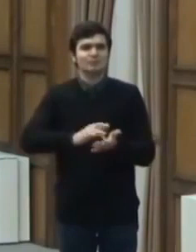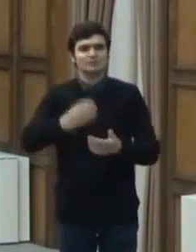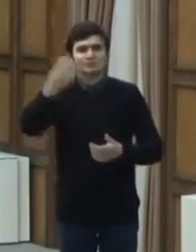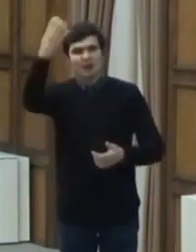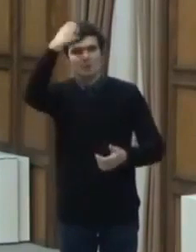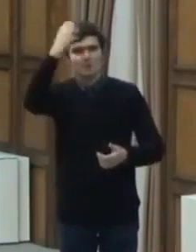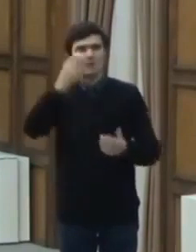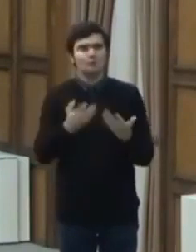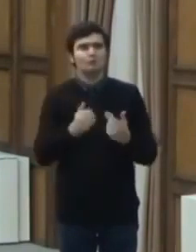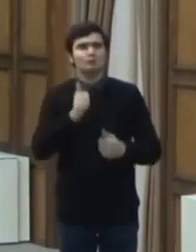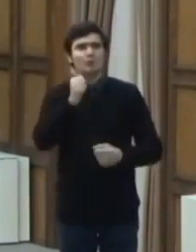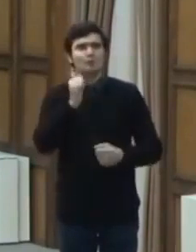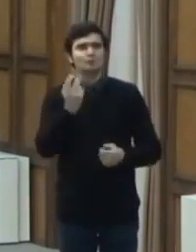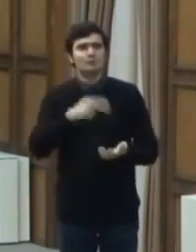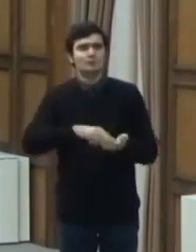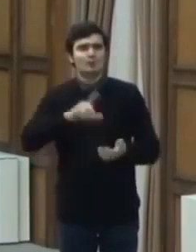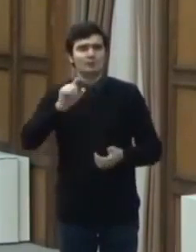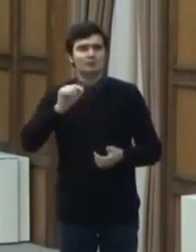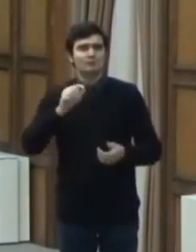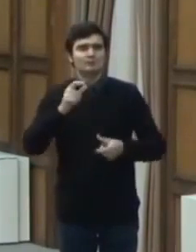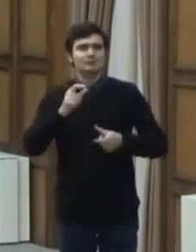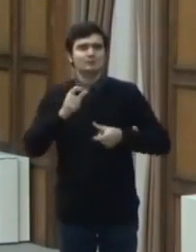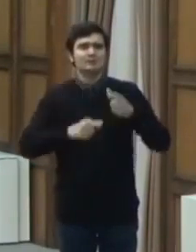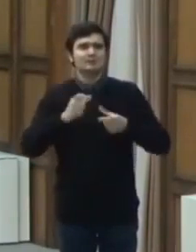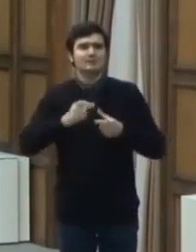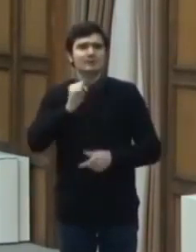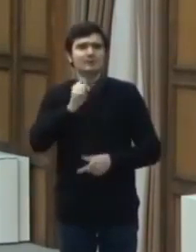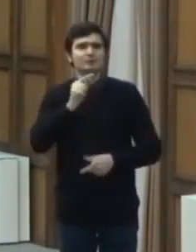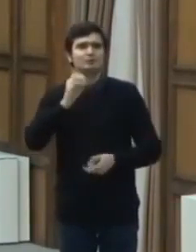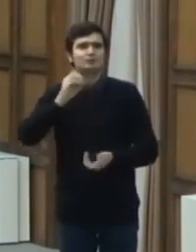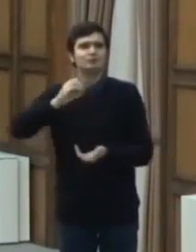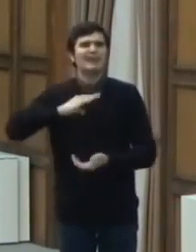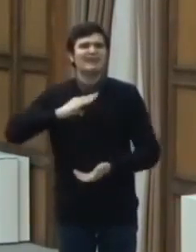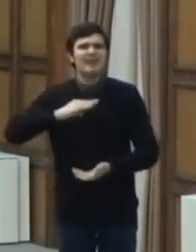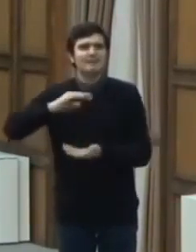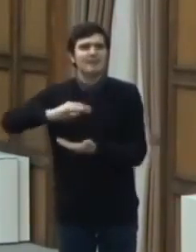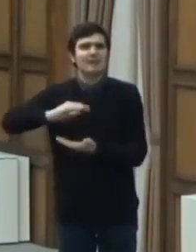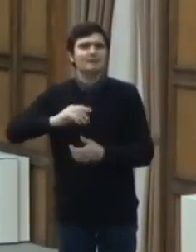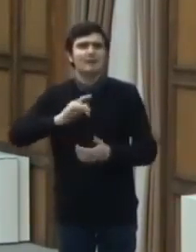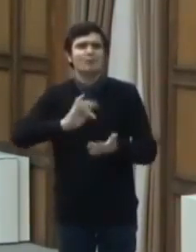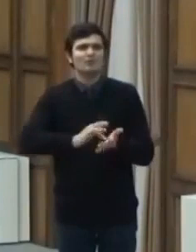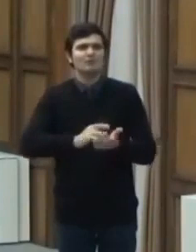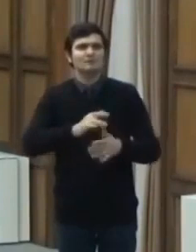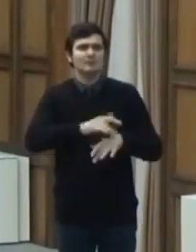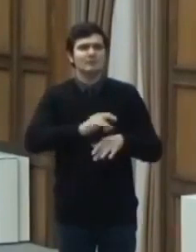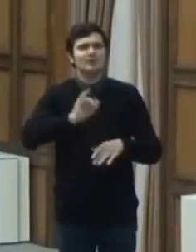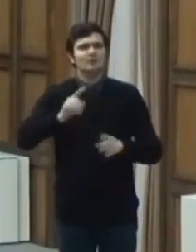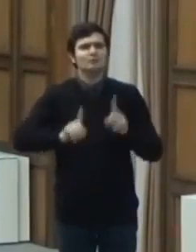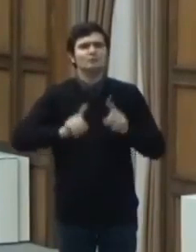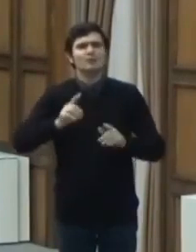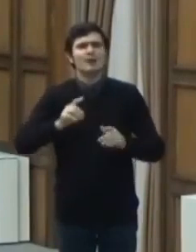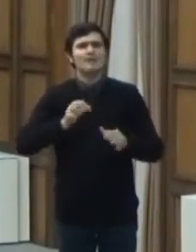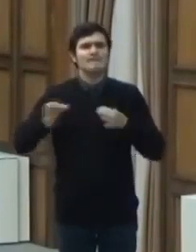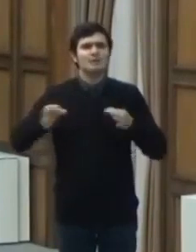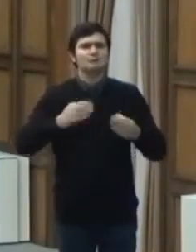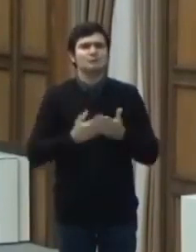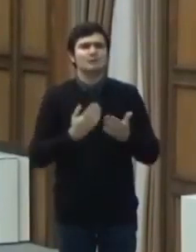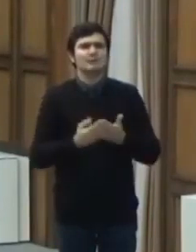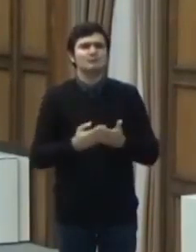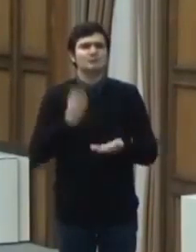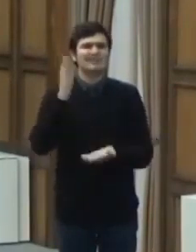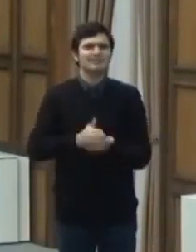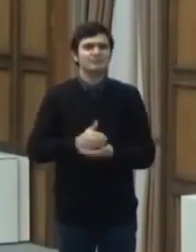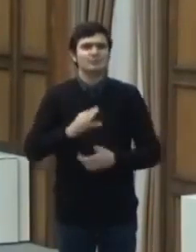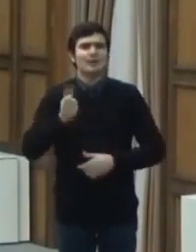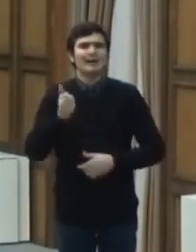din 2020, privind stocurile de urgență medicală, precum și unele măsuri aferente instituirii carantine, aprobată cu